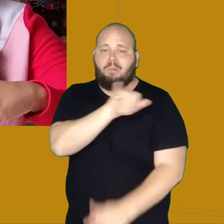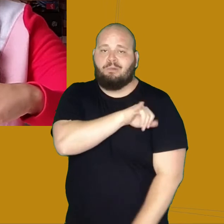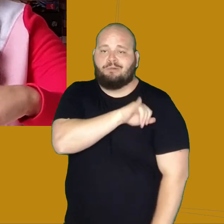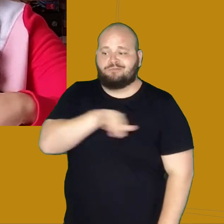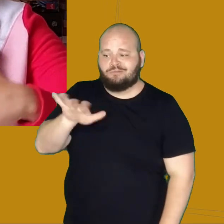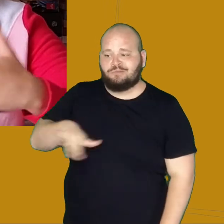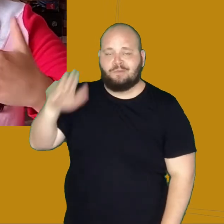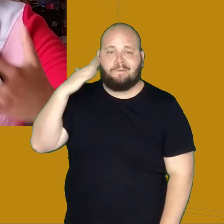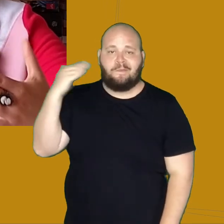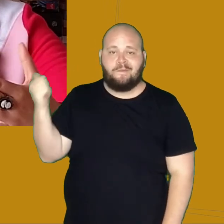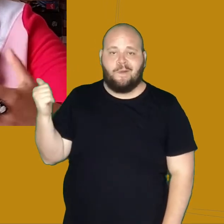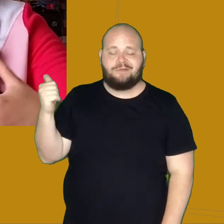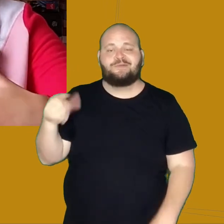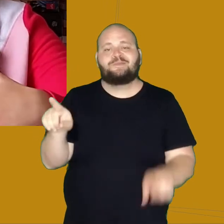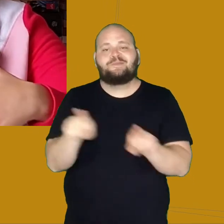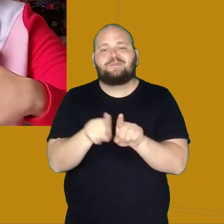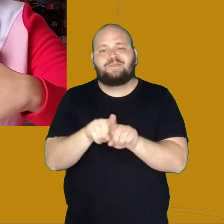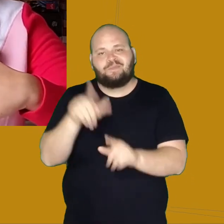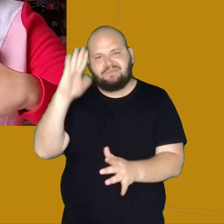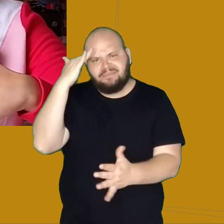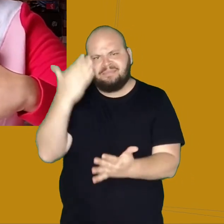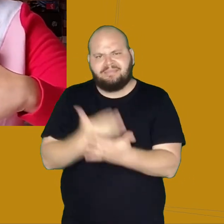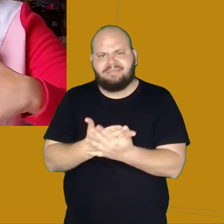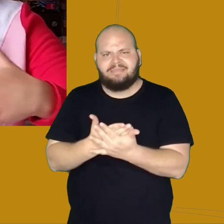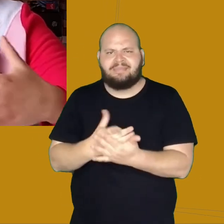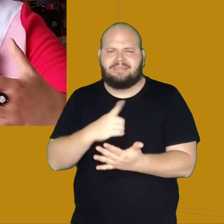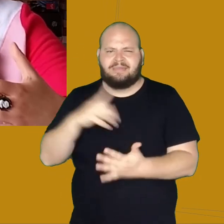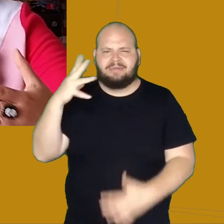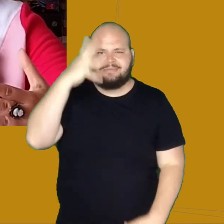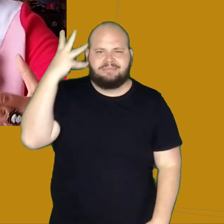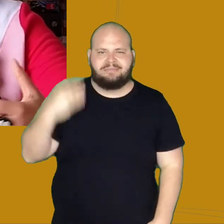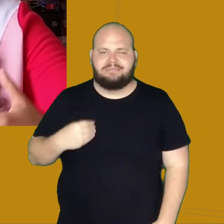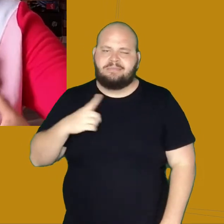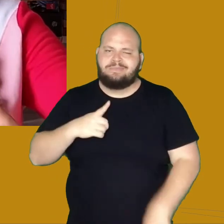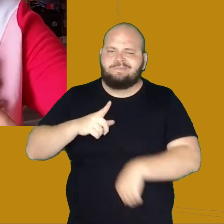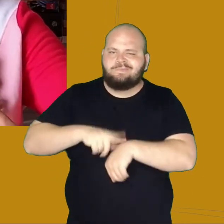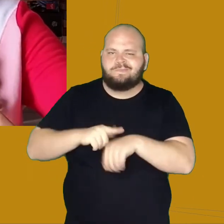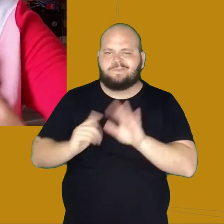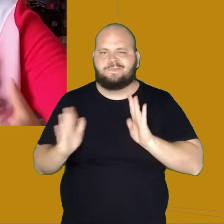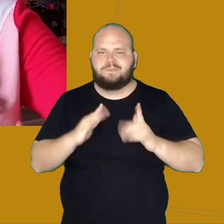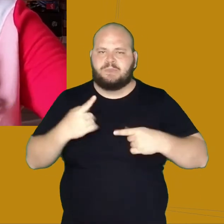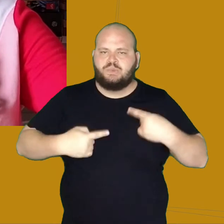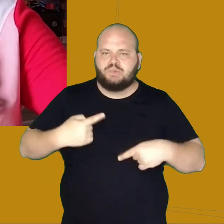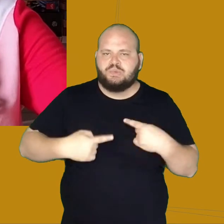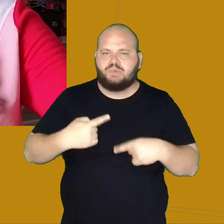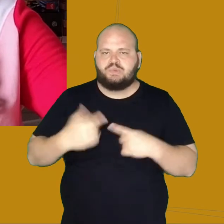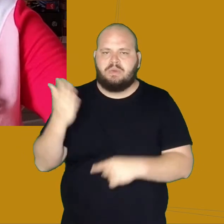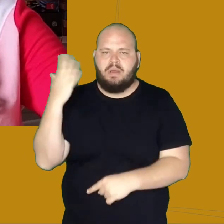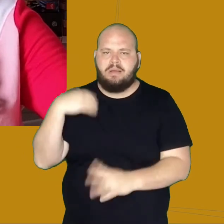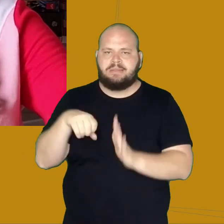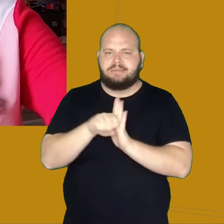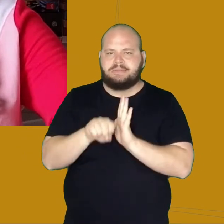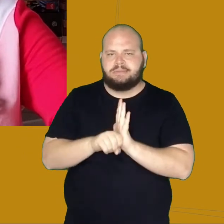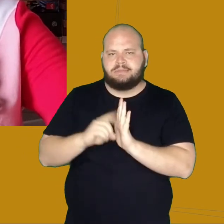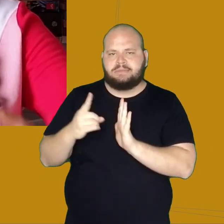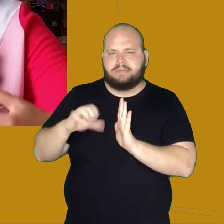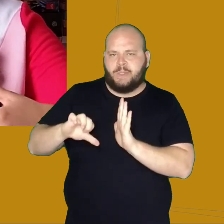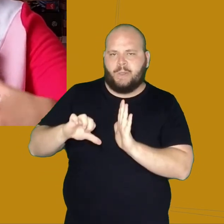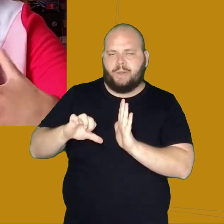desembargador no Espiritismo também aborda um assunto que estava sendo bastante comentado na segunda metade do século XIX no Brasil. E o